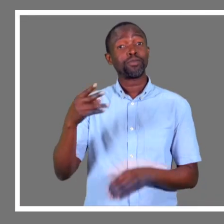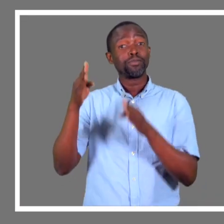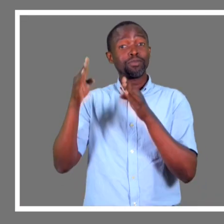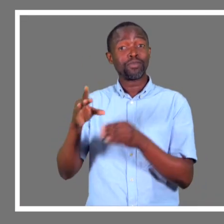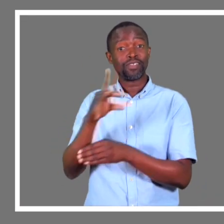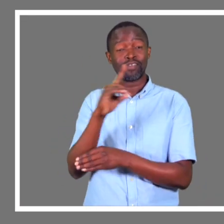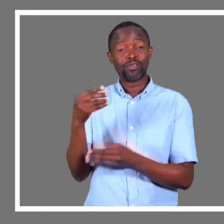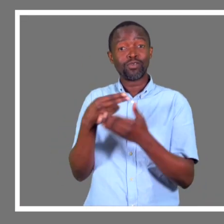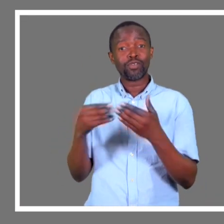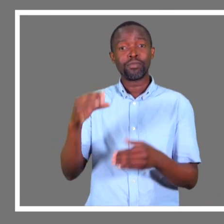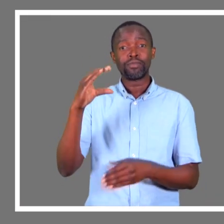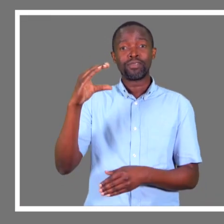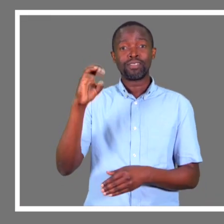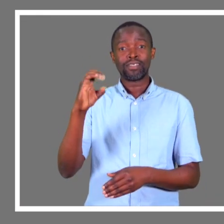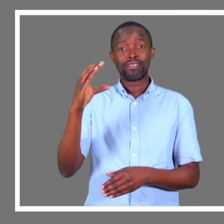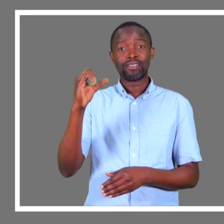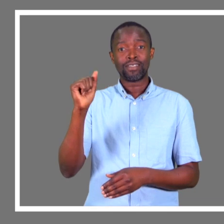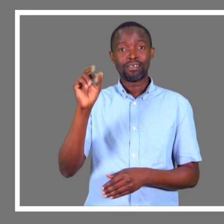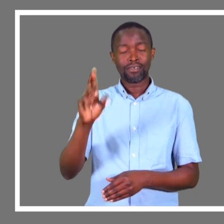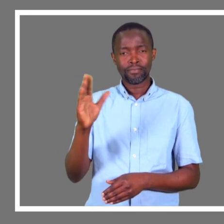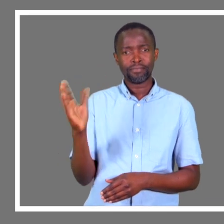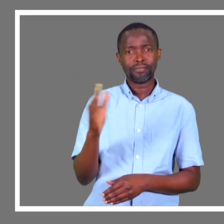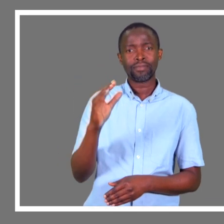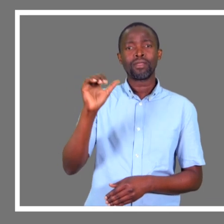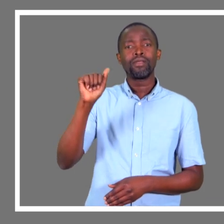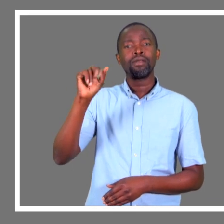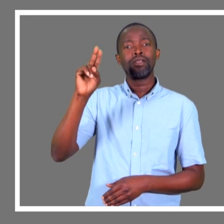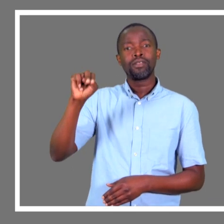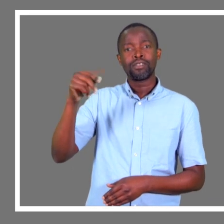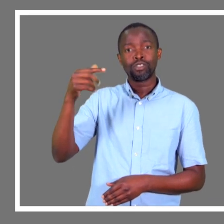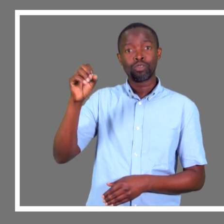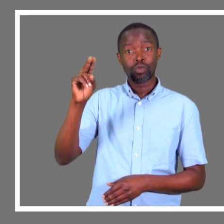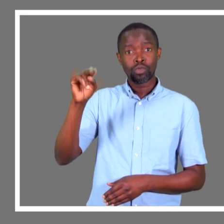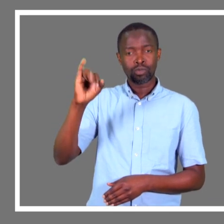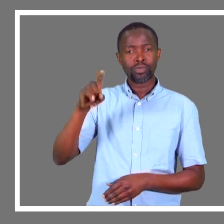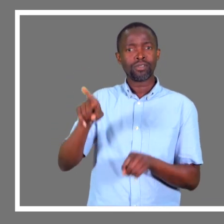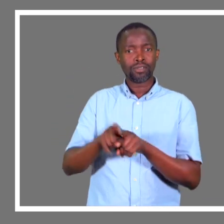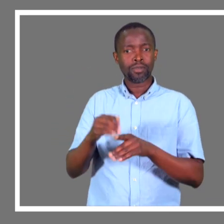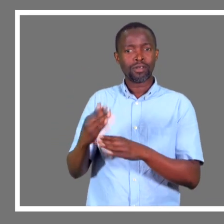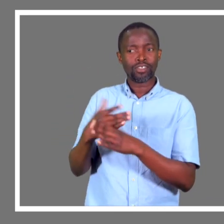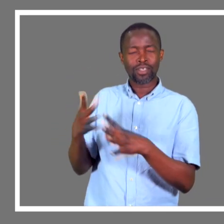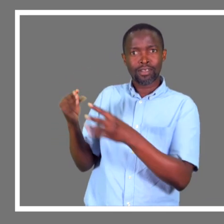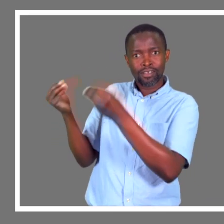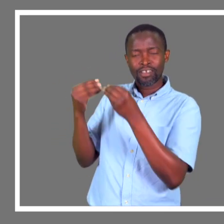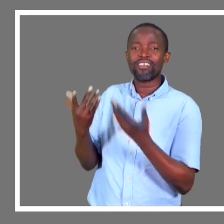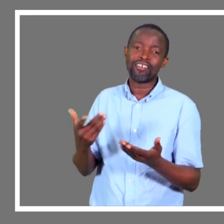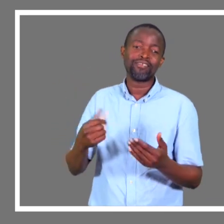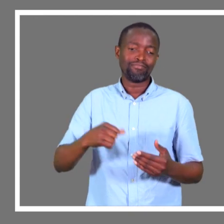César Antônio é surdo. Ele faz parte dos beneficiários da formação dada por Martinho